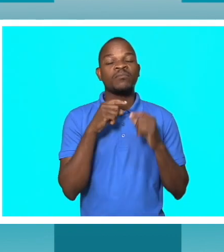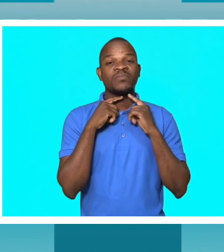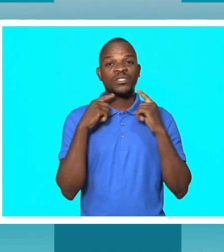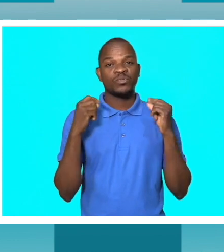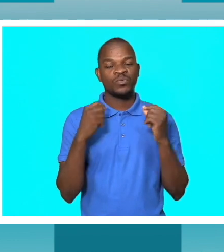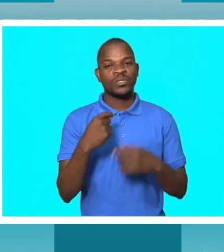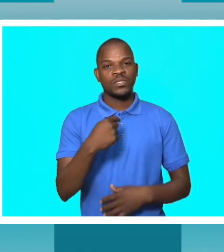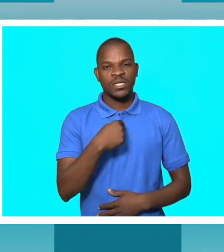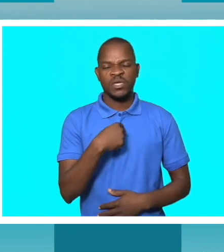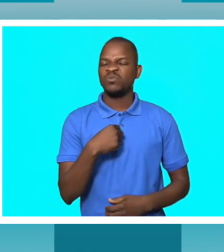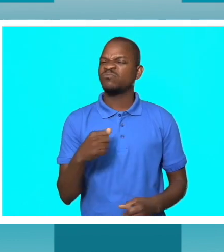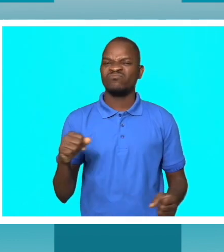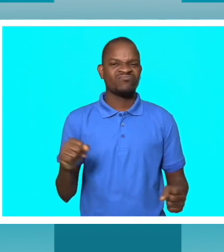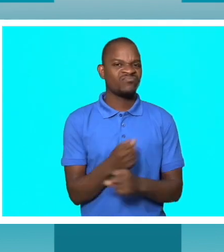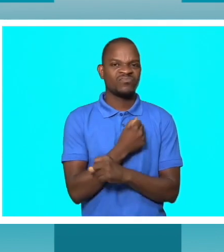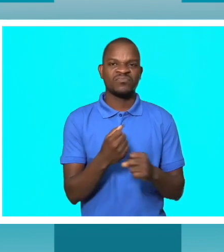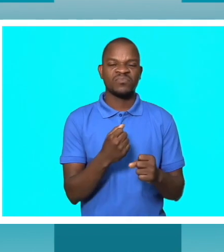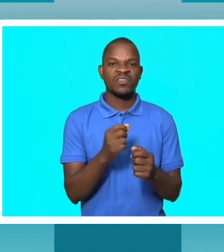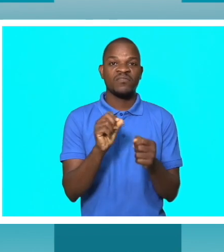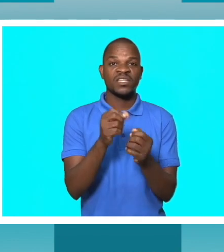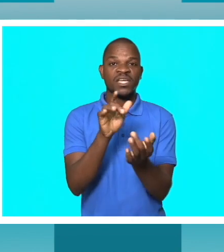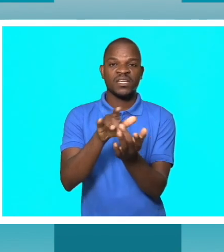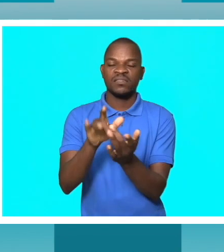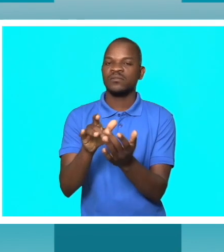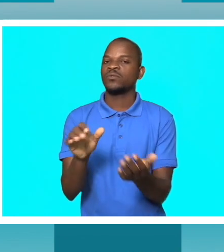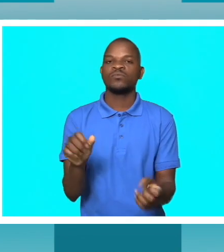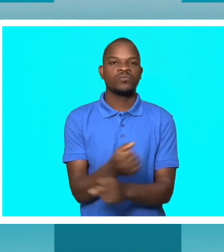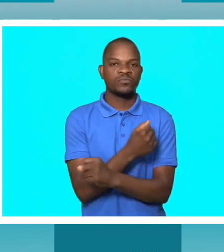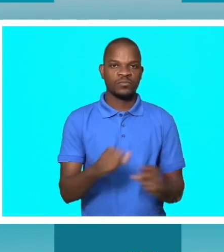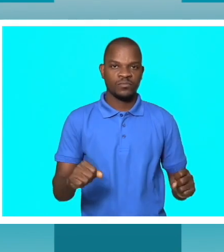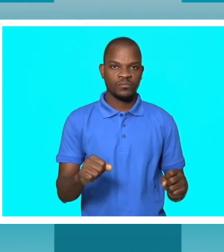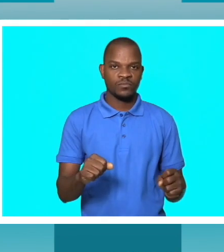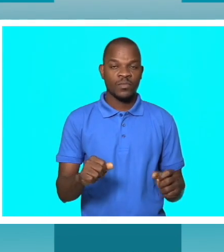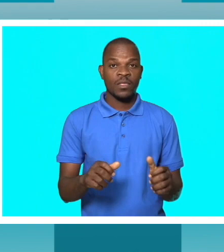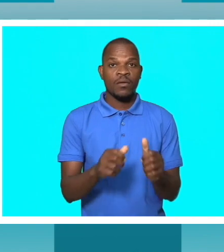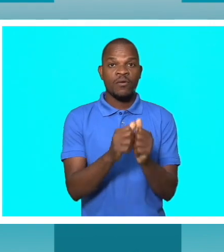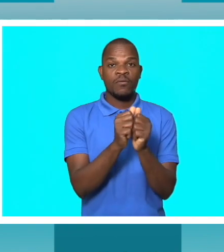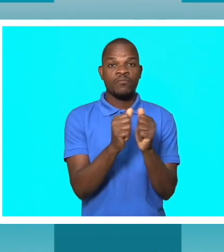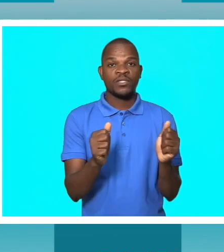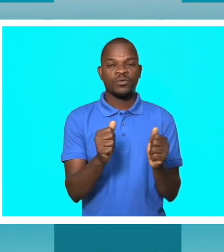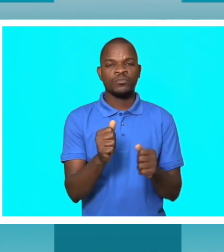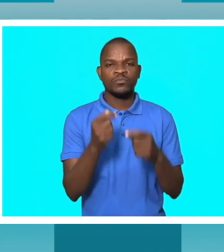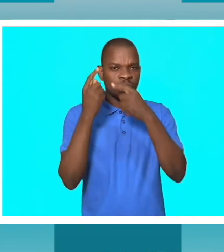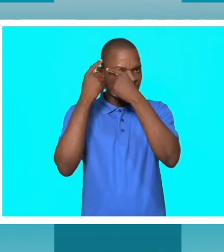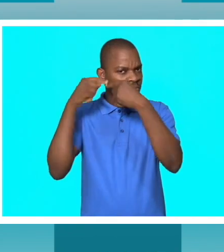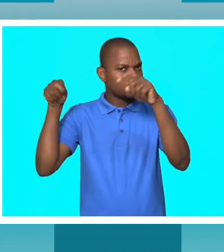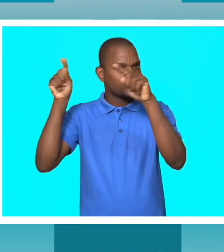pedir esmola na minha vida. Mas do que ver os seus sonhos realizados, Rafael Bata sente-se